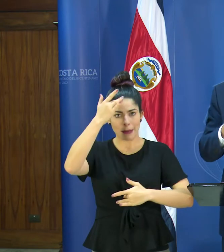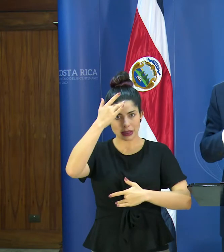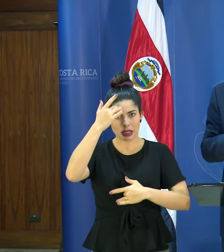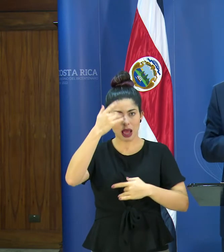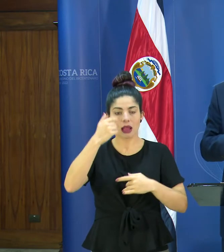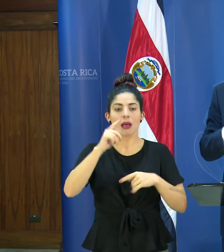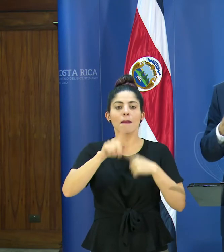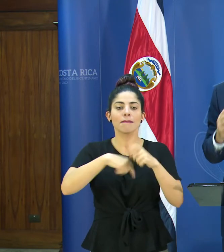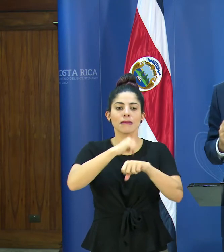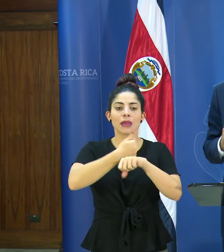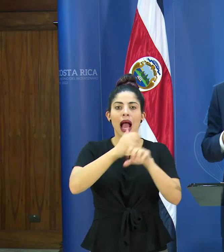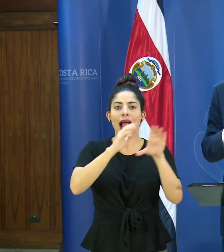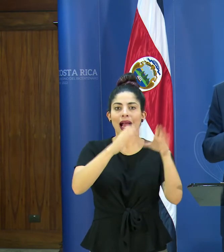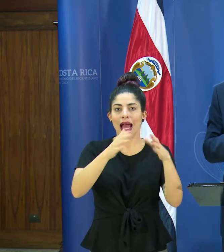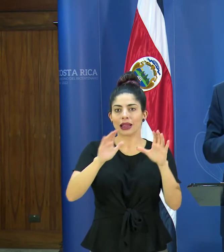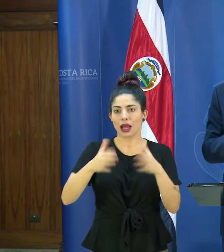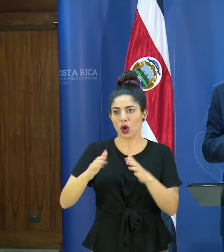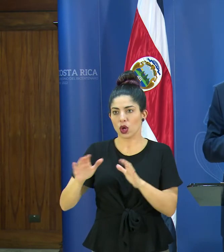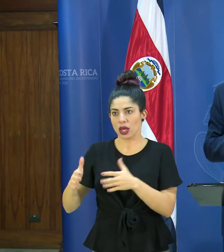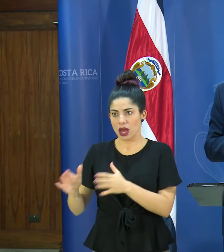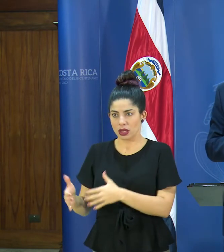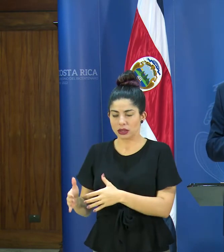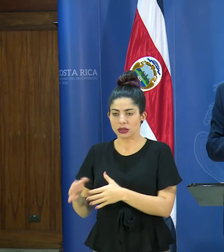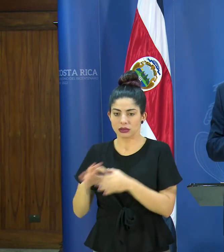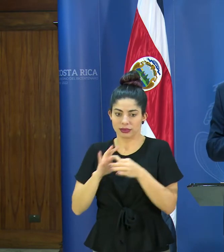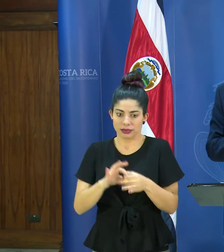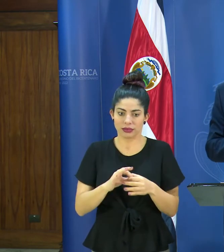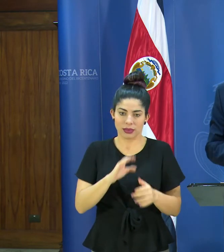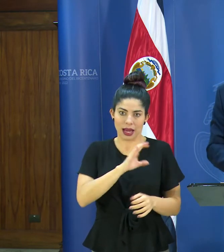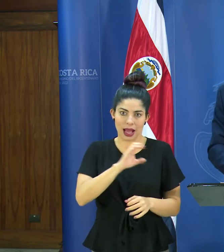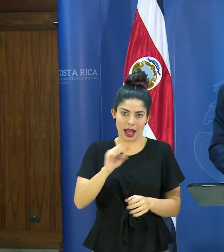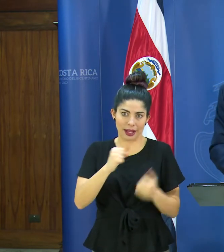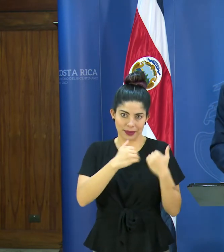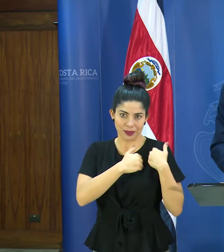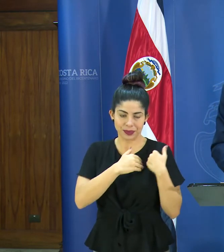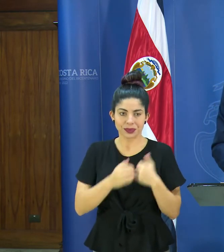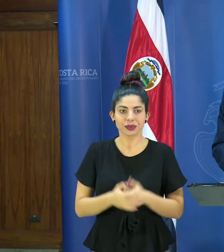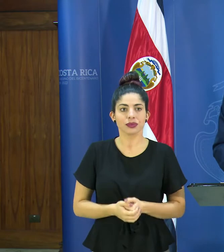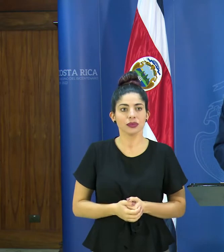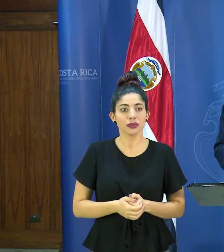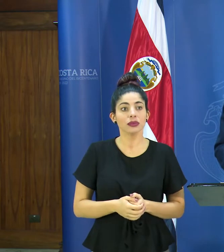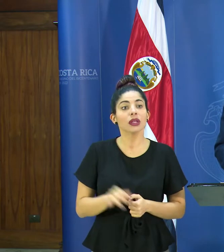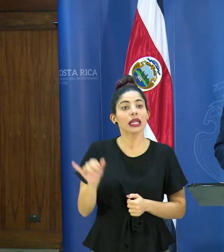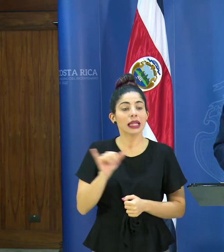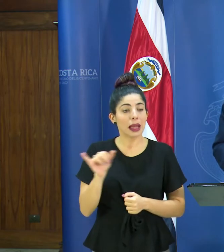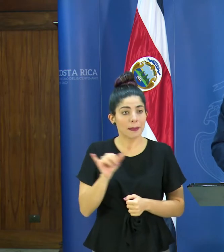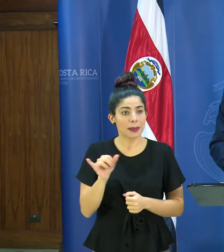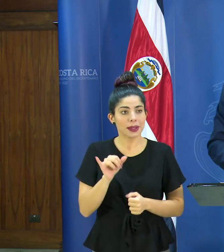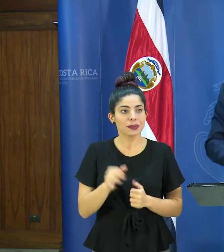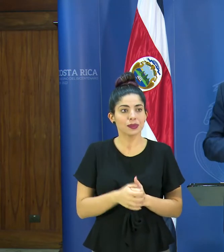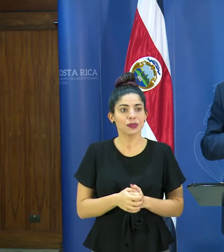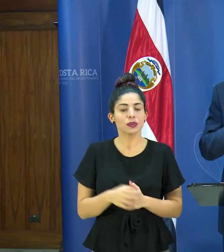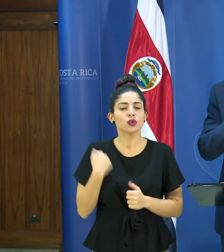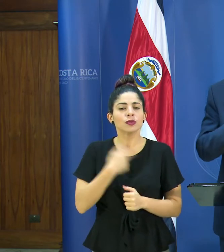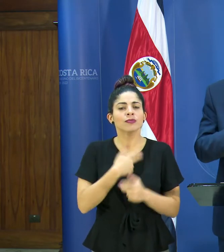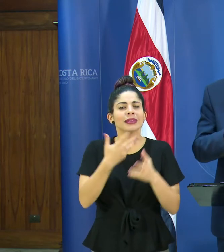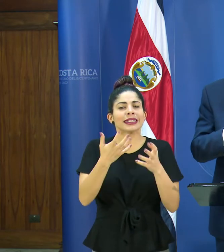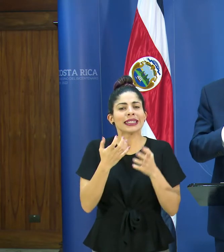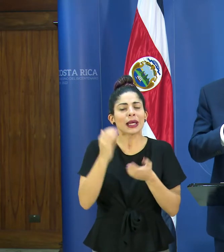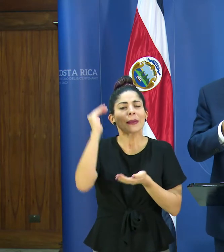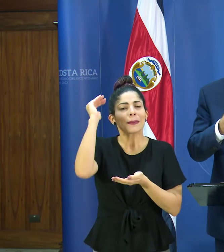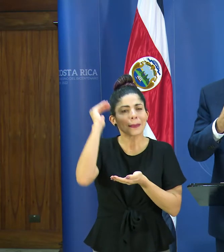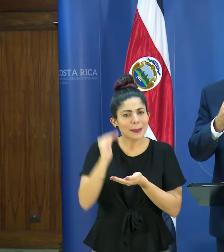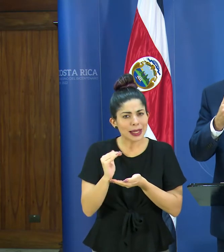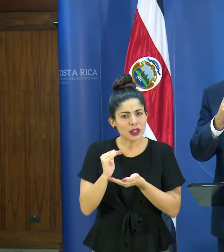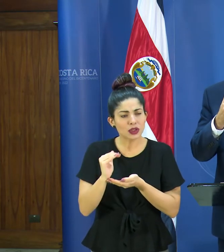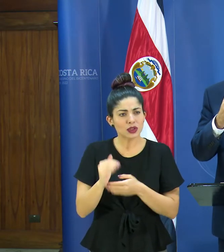categorías que creemos que calzan dentro de la misión de la caja. También queremos minimizar